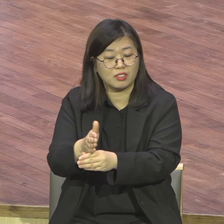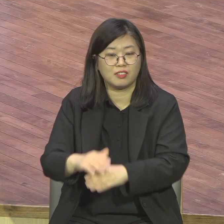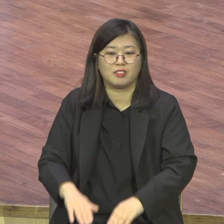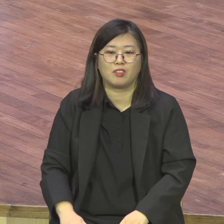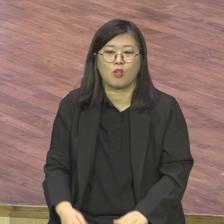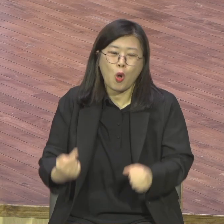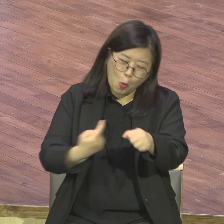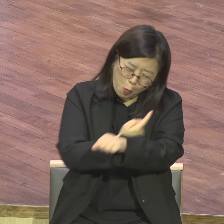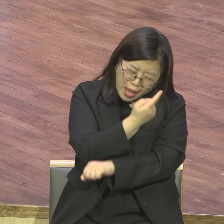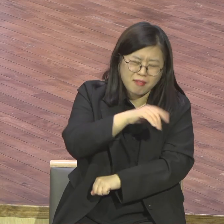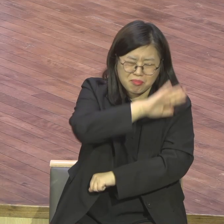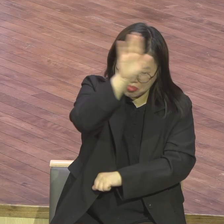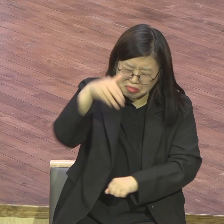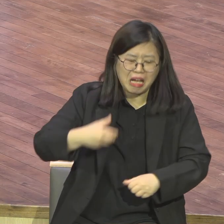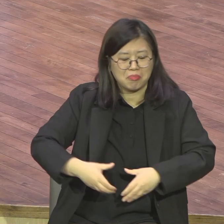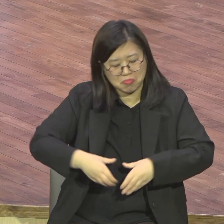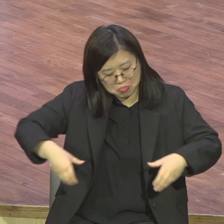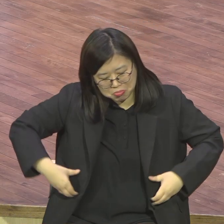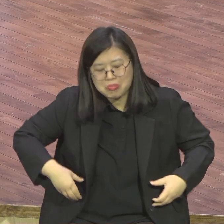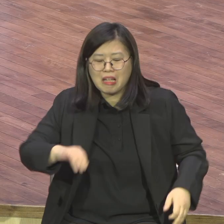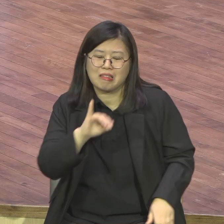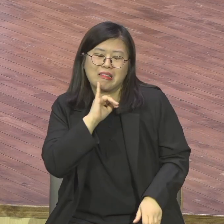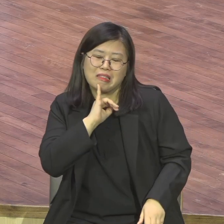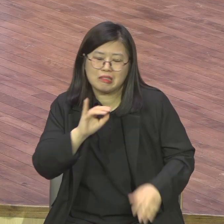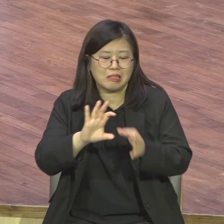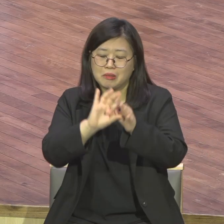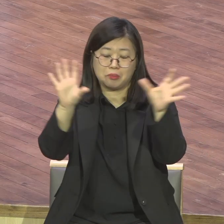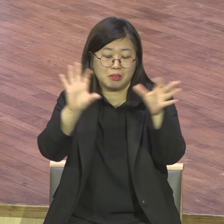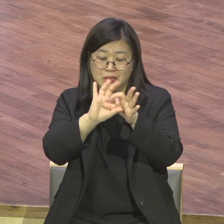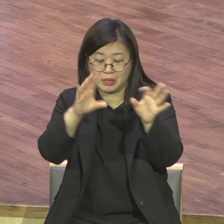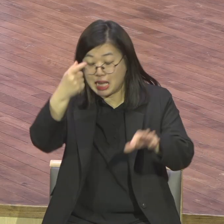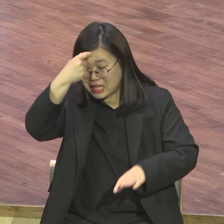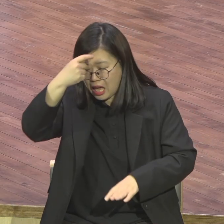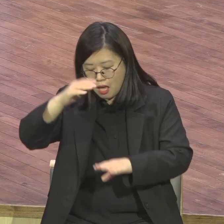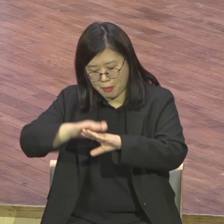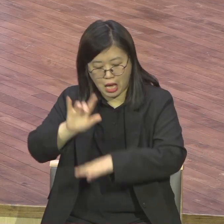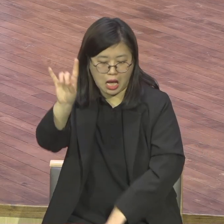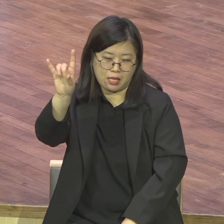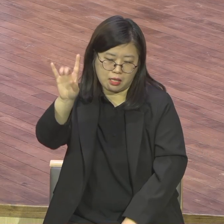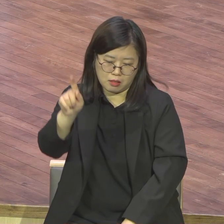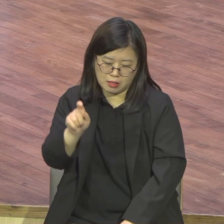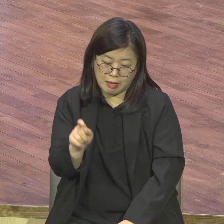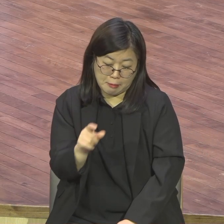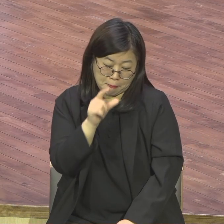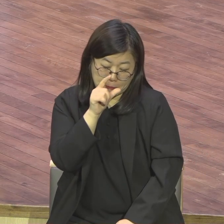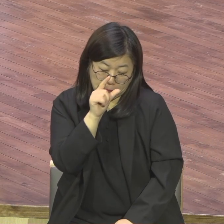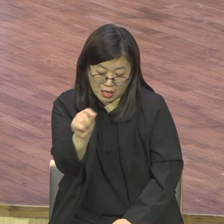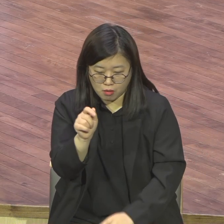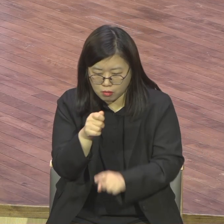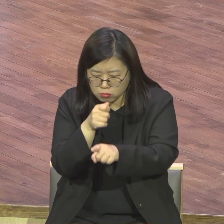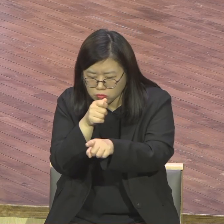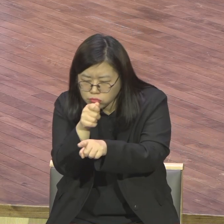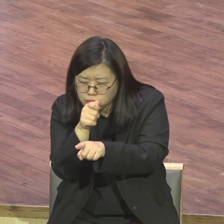별거 아닌 것 같아도 천만의 말씀입니다. 구역장을 해봤나 교사를 해봤나